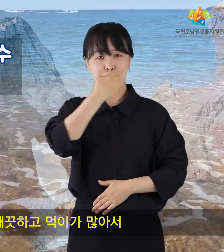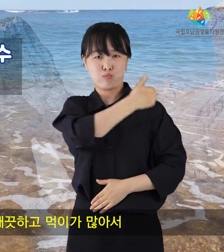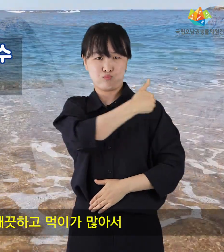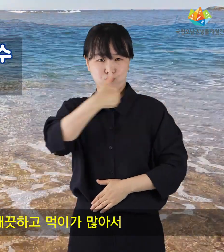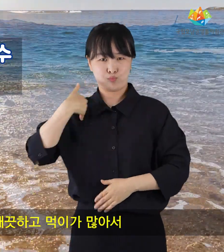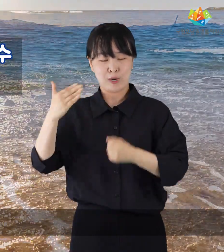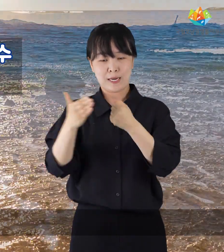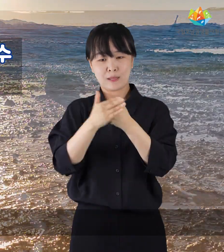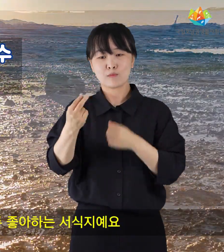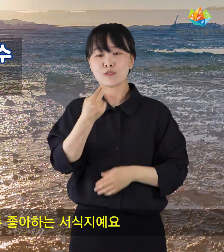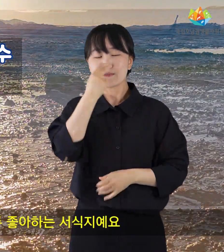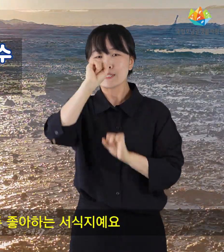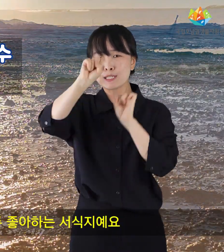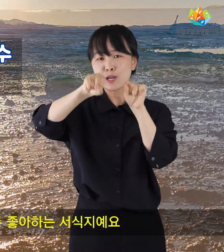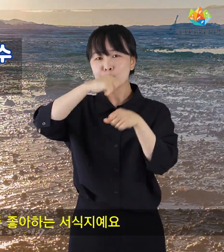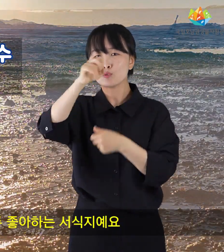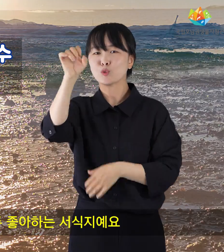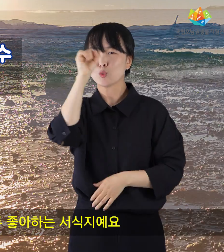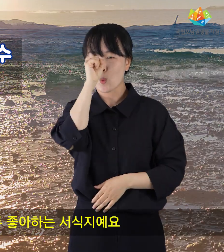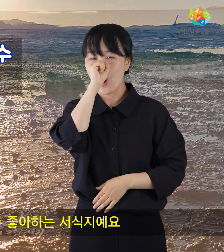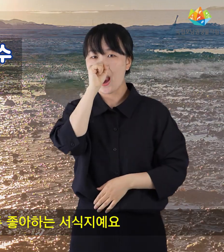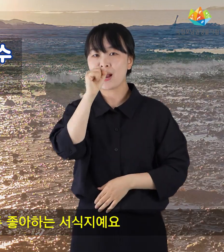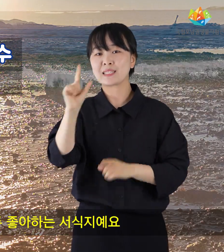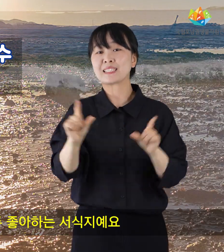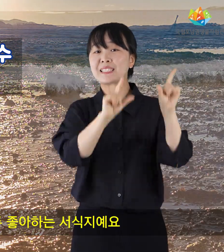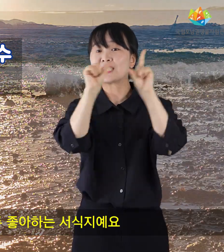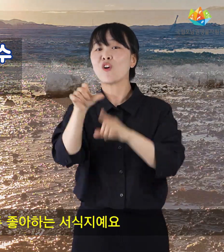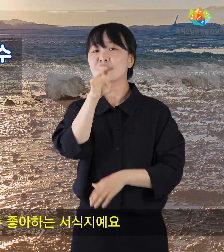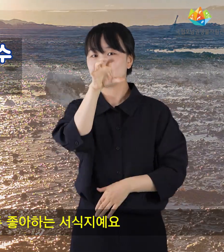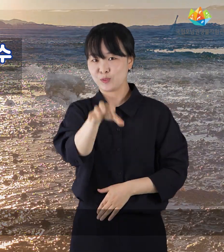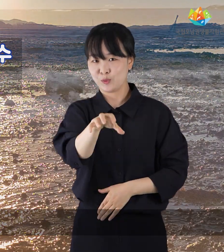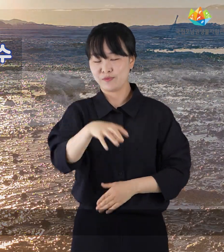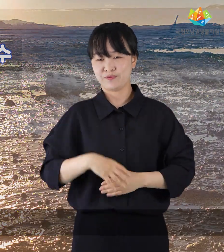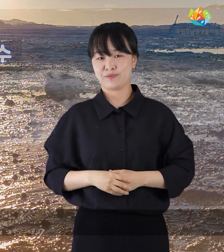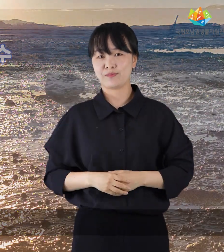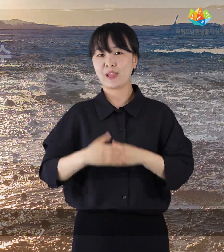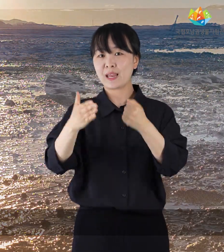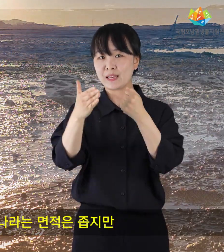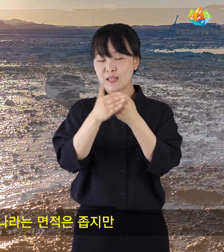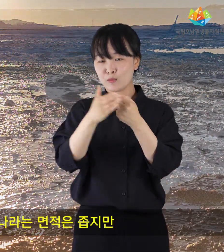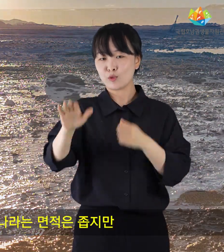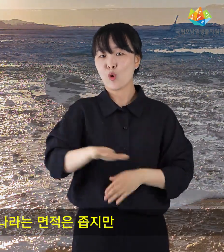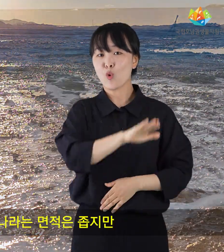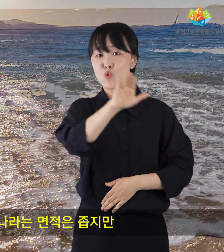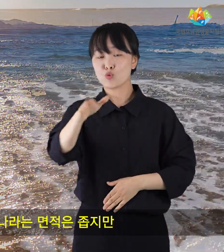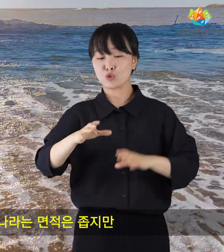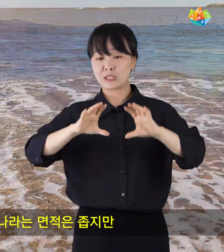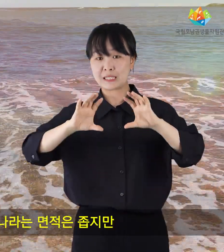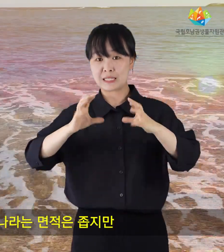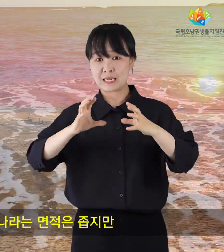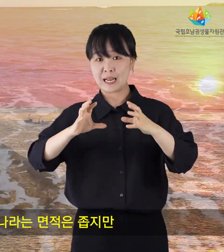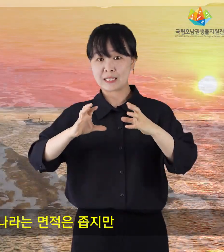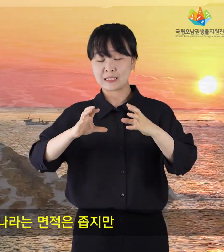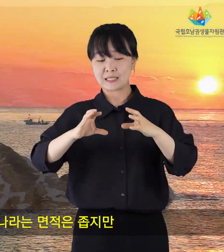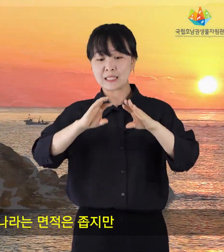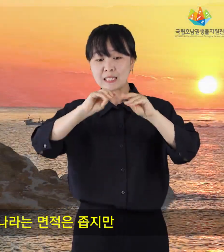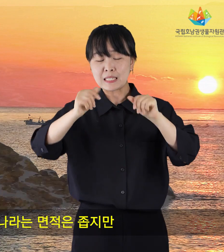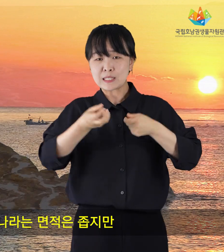많아서 생물들이 아주 좋아하는 서식지예요. 그래서 우리나라는 면적은